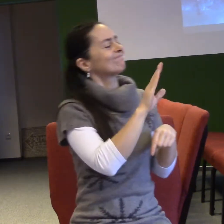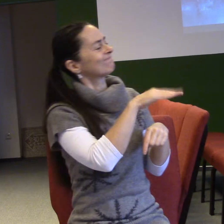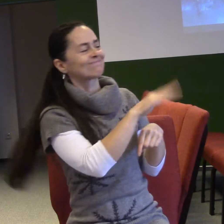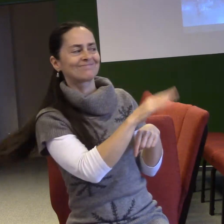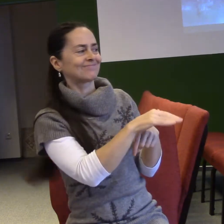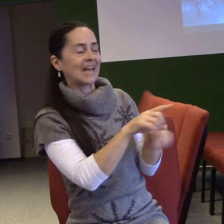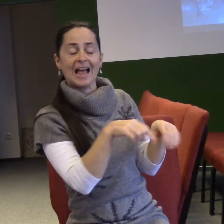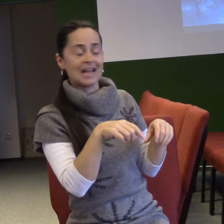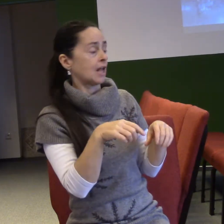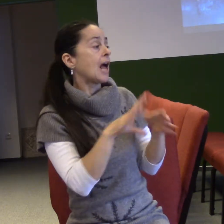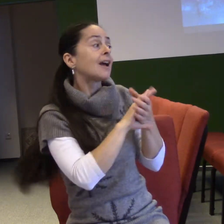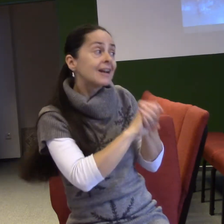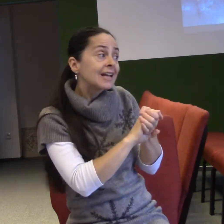tvá prozba byla vyslyšena.